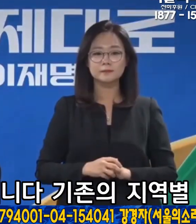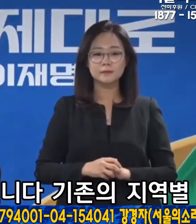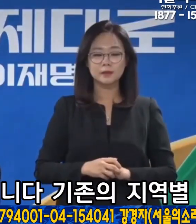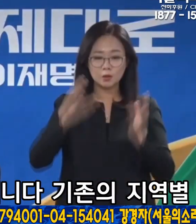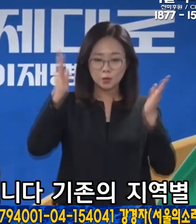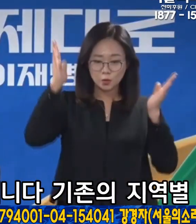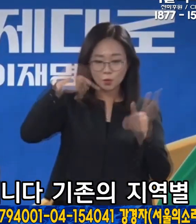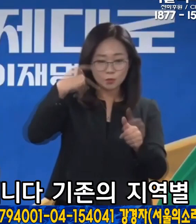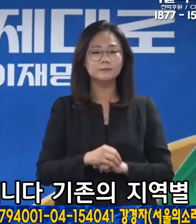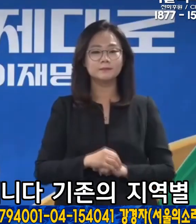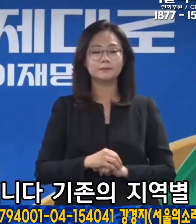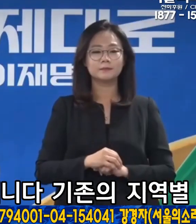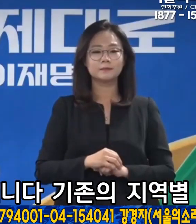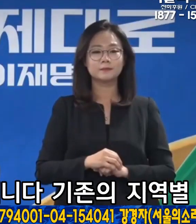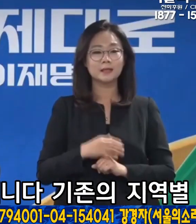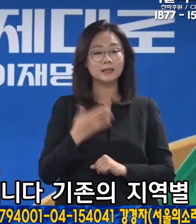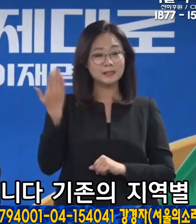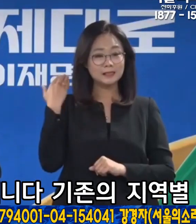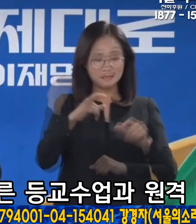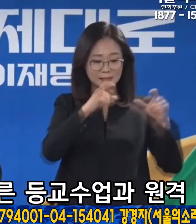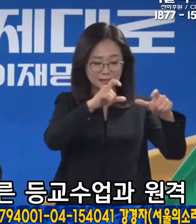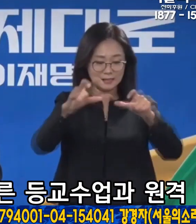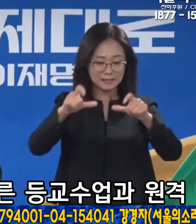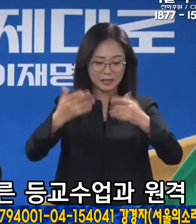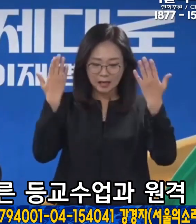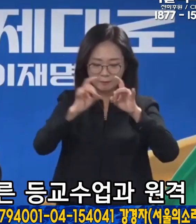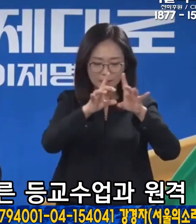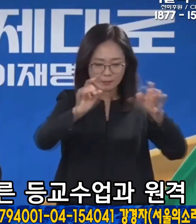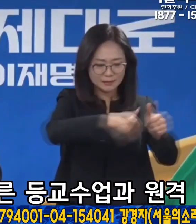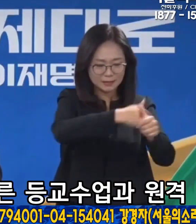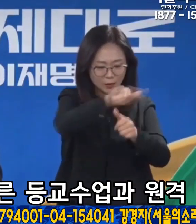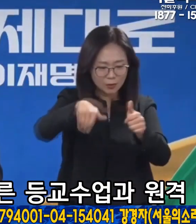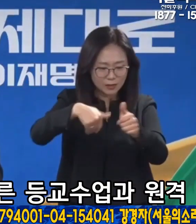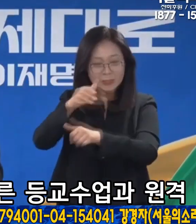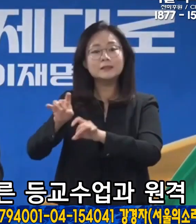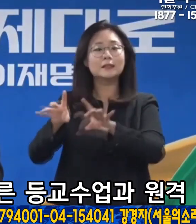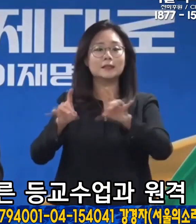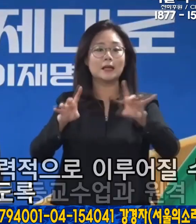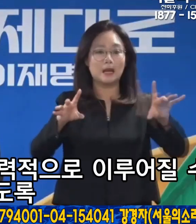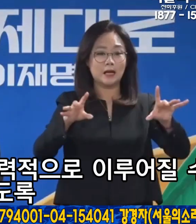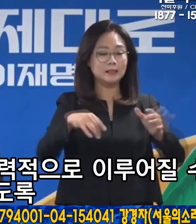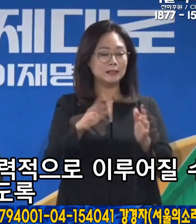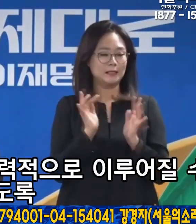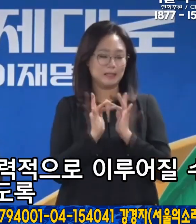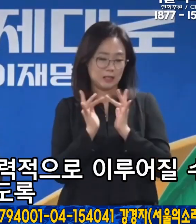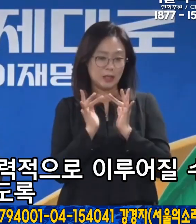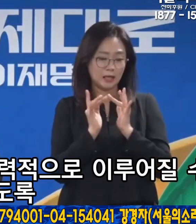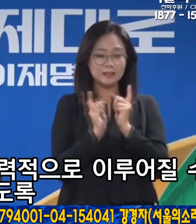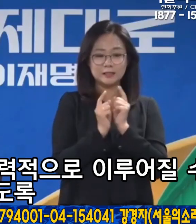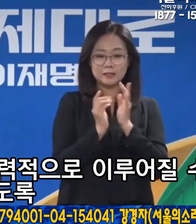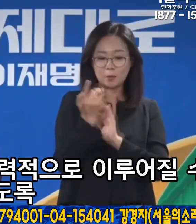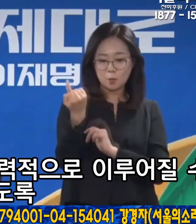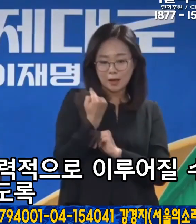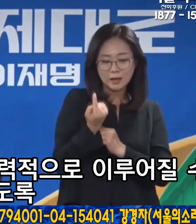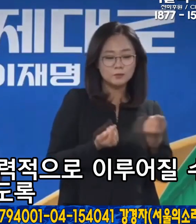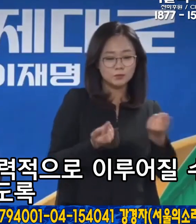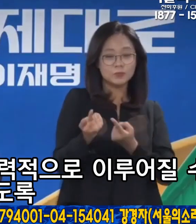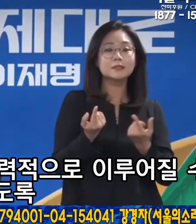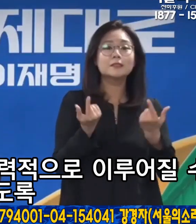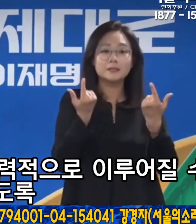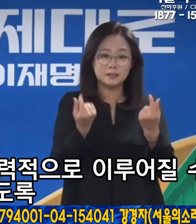교육부에 요청드립니다. 기존의 지역별 학교별 상황에 따른 등교 수업과 원격 수업 등이 보다 더 탄력적으로